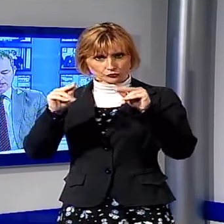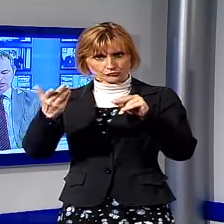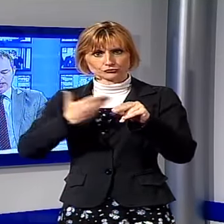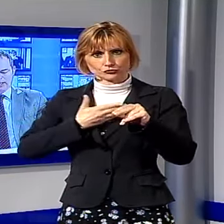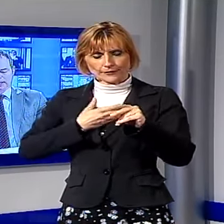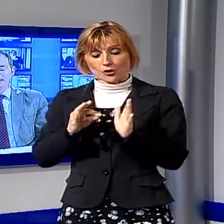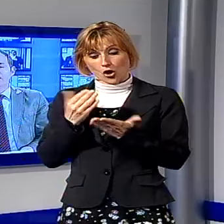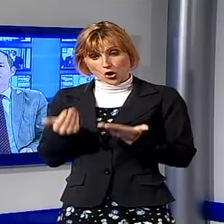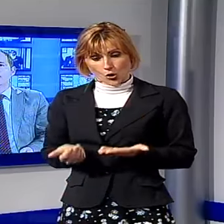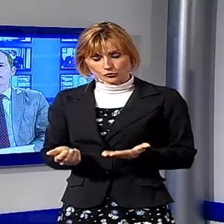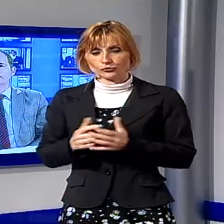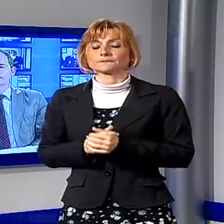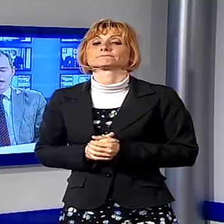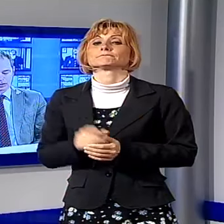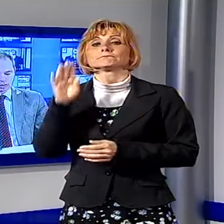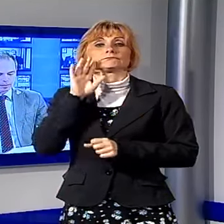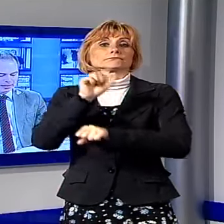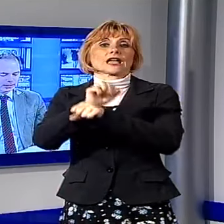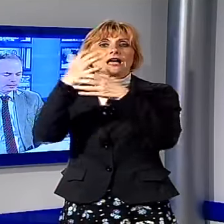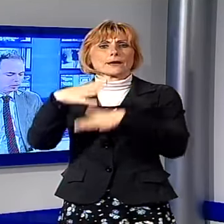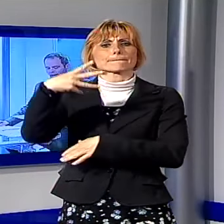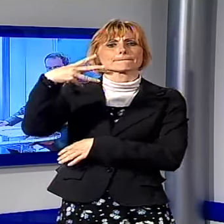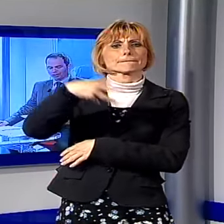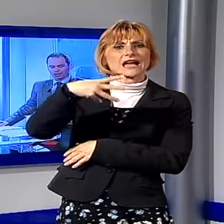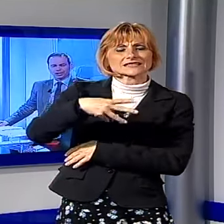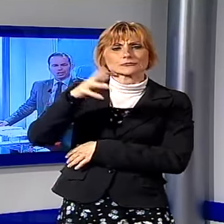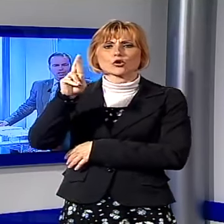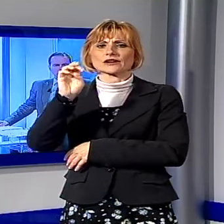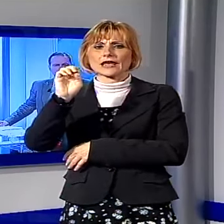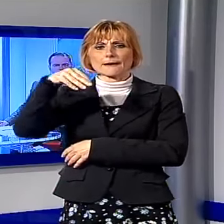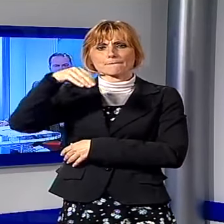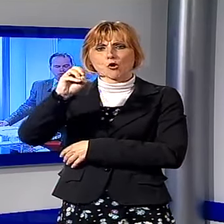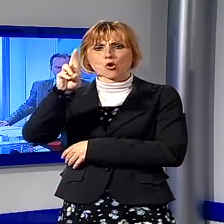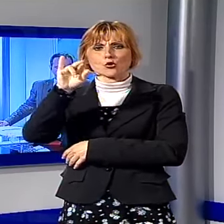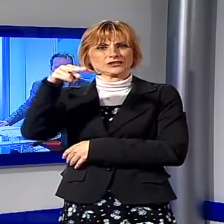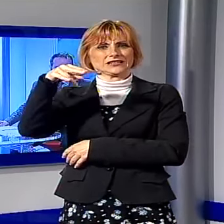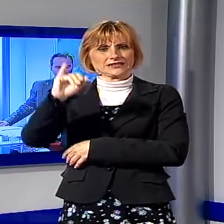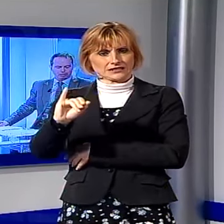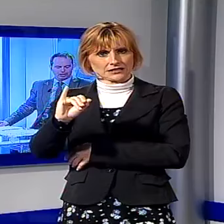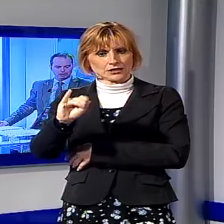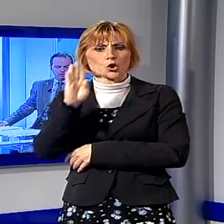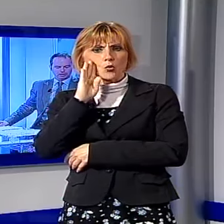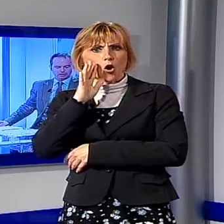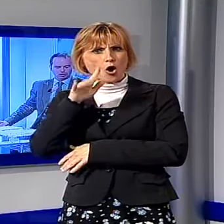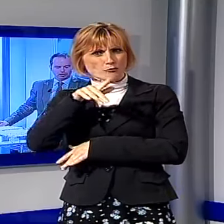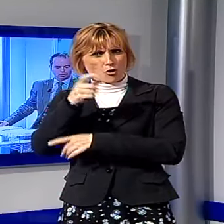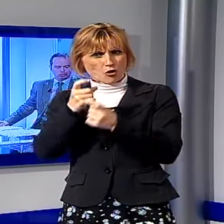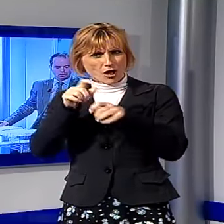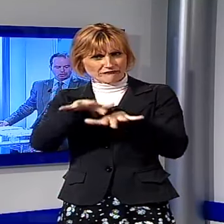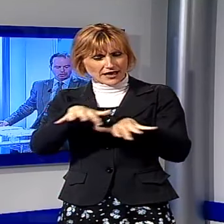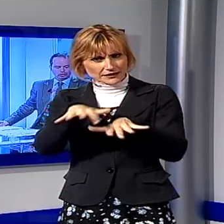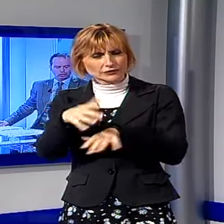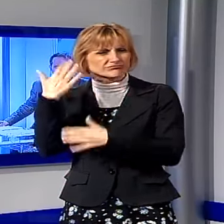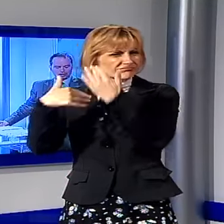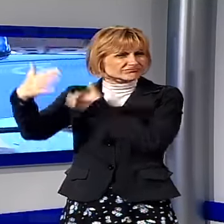della giornata. è stato arrestato Massimo Remorini. Il viareggino è indagato per la sparizione delle due